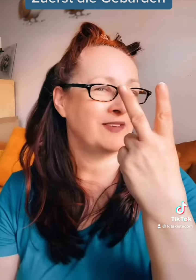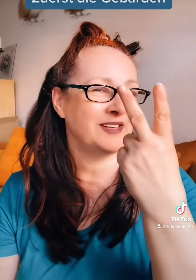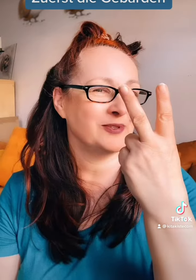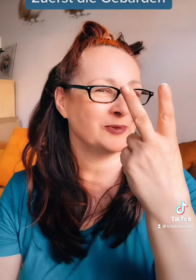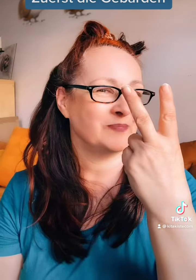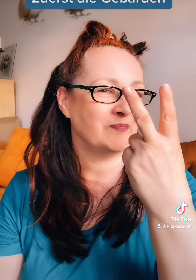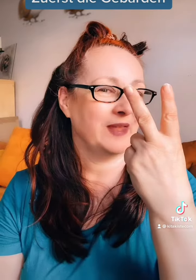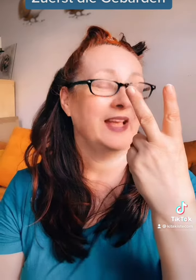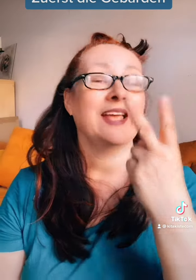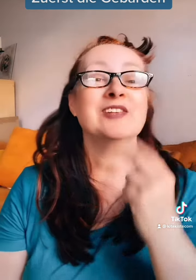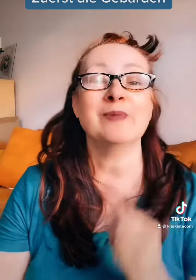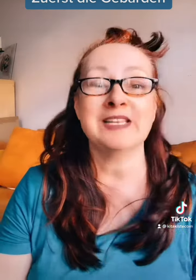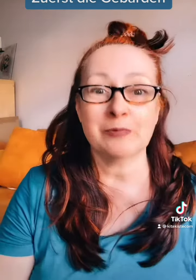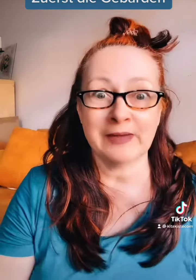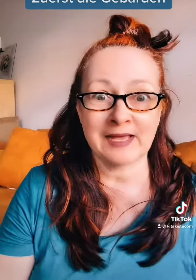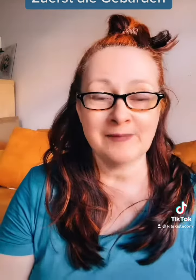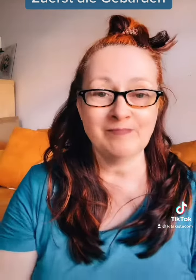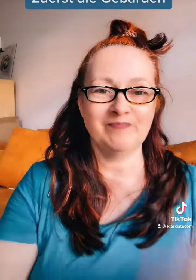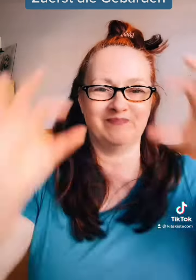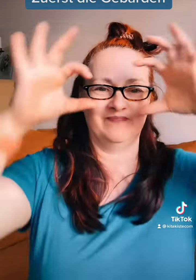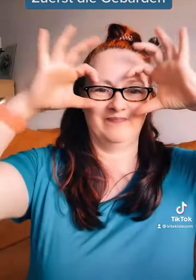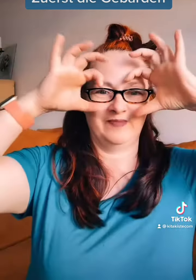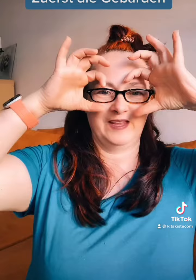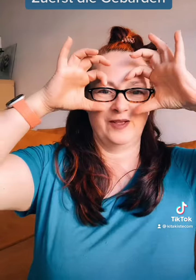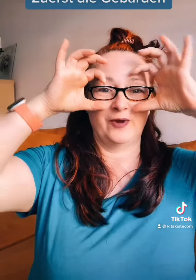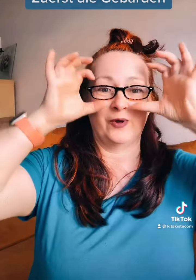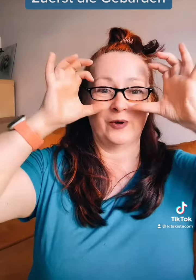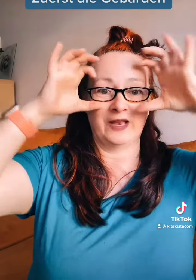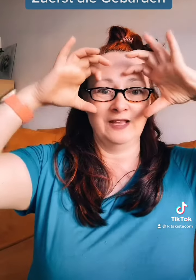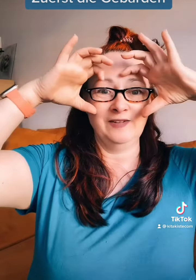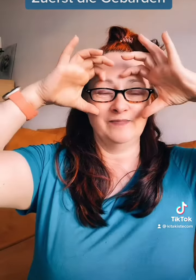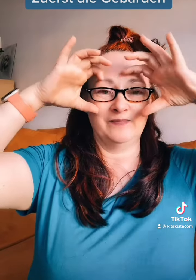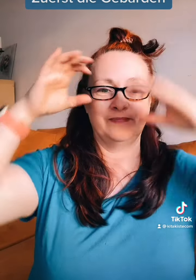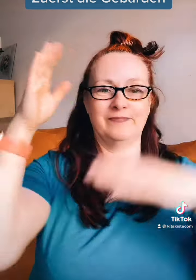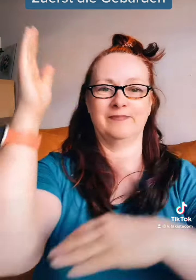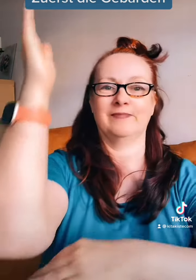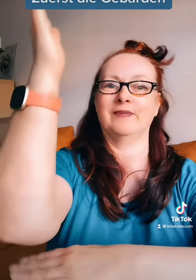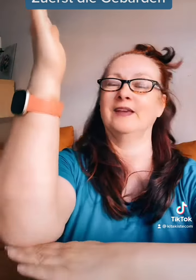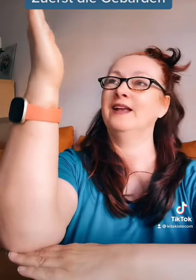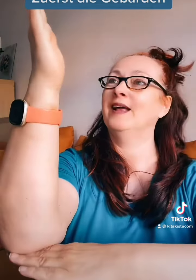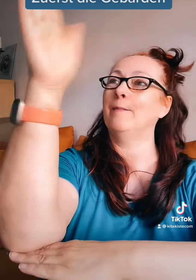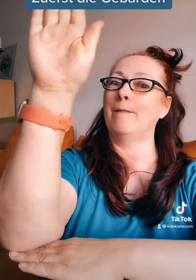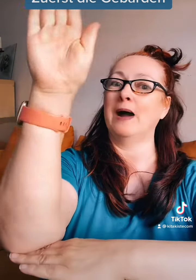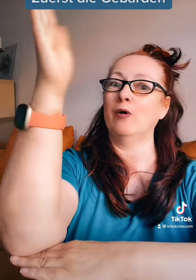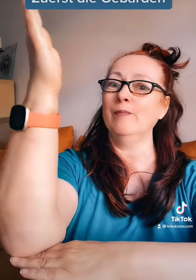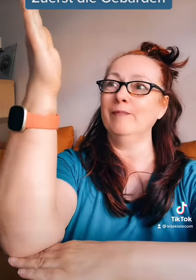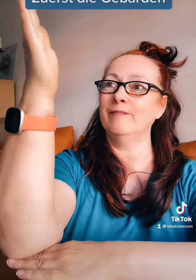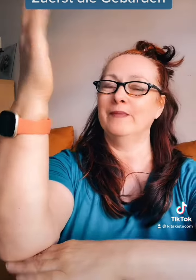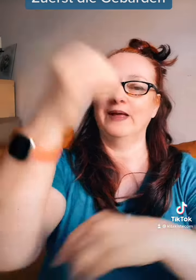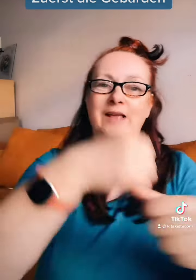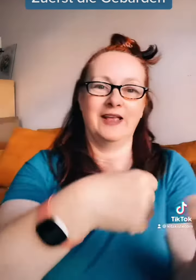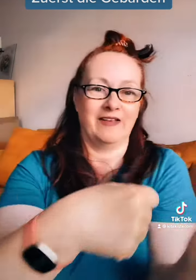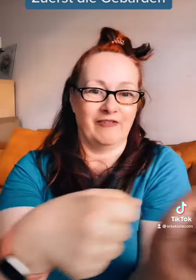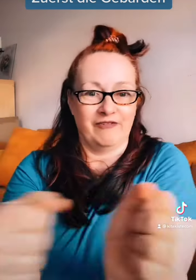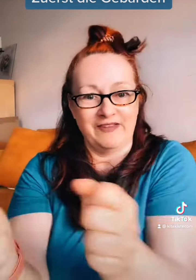Versionen. Erstmal die Gebärden. Eule, Baum, Wind,